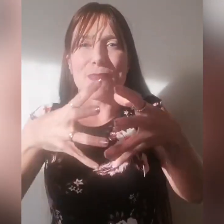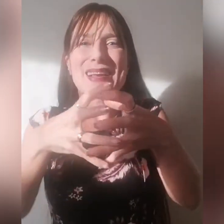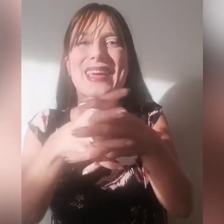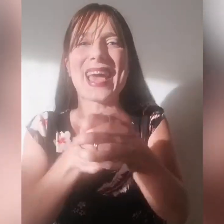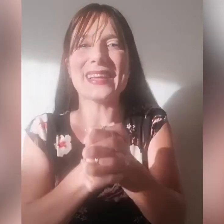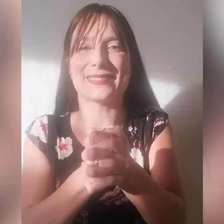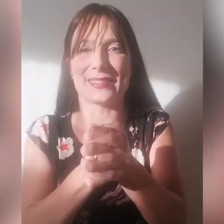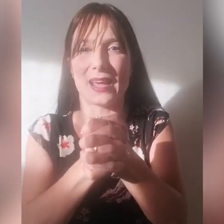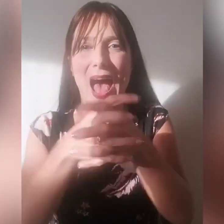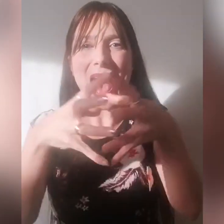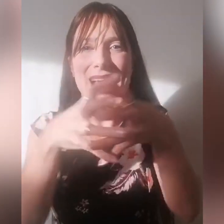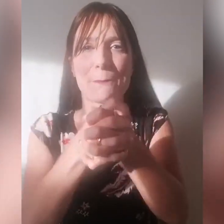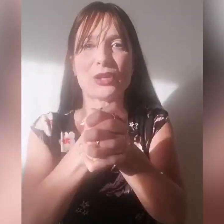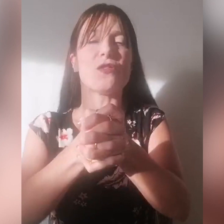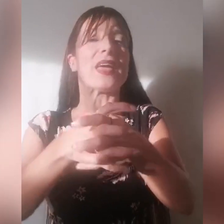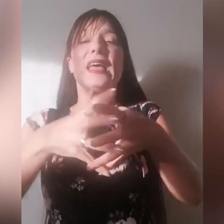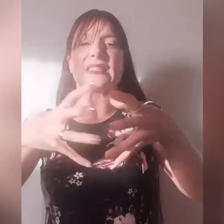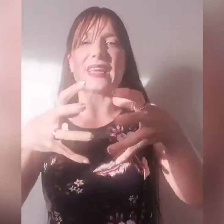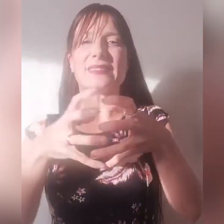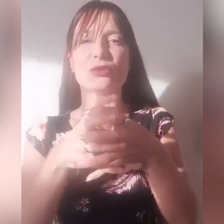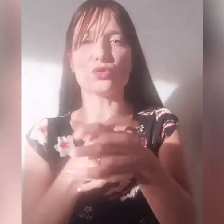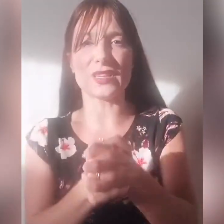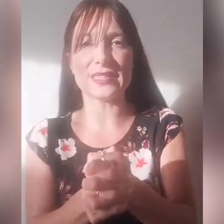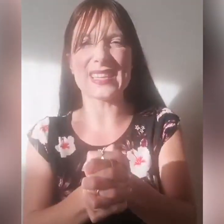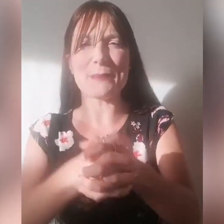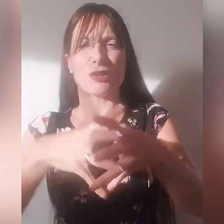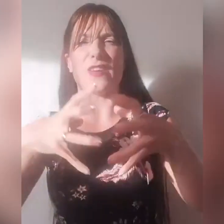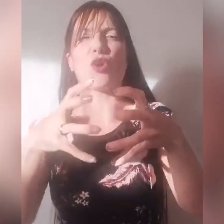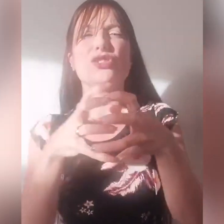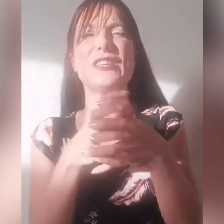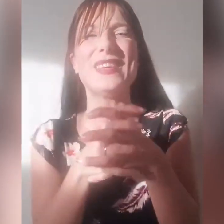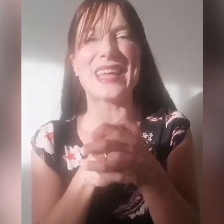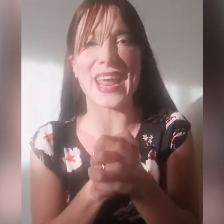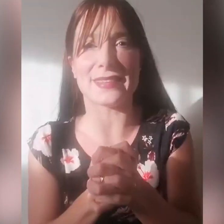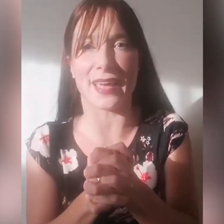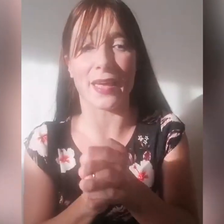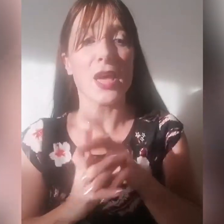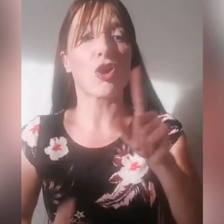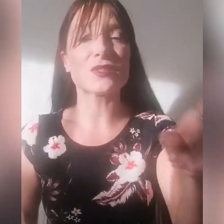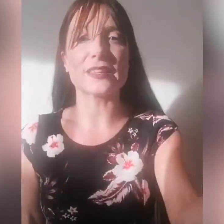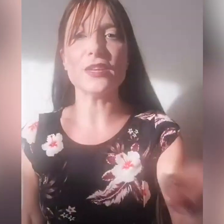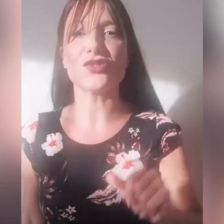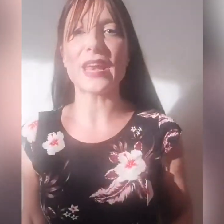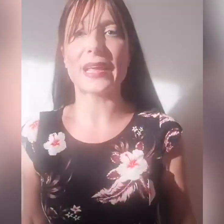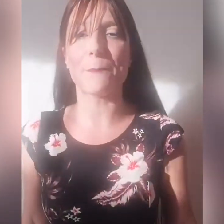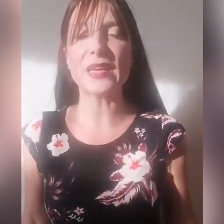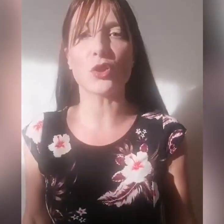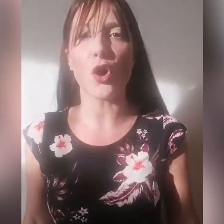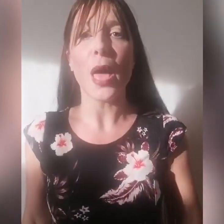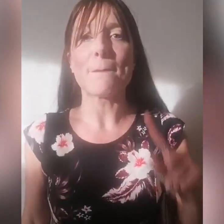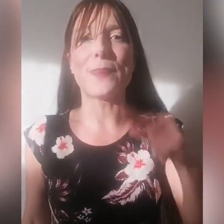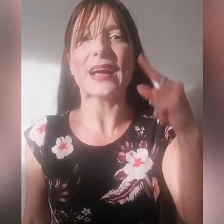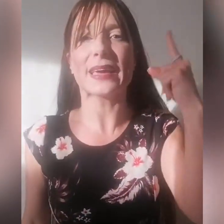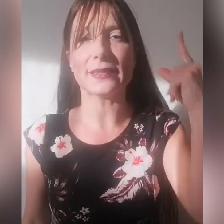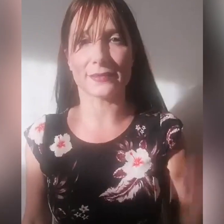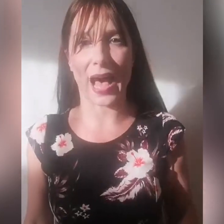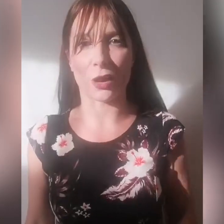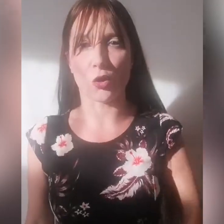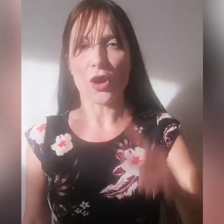banchetti, agapi dove sarete tutti insieme, dove condividerete, cosa dice nel capitolo? Banchettarono,